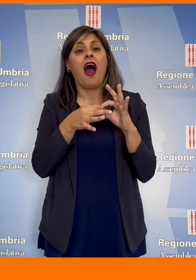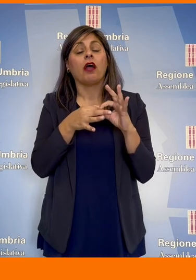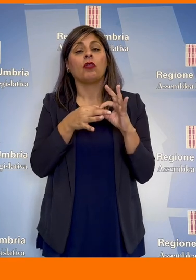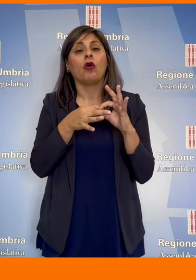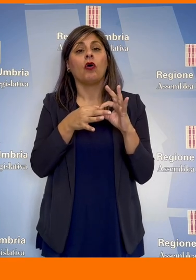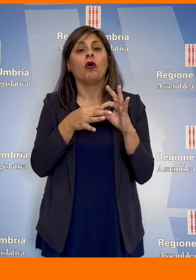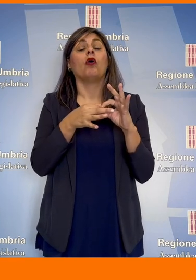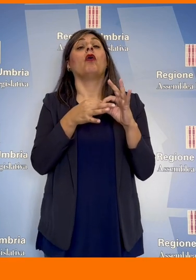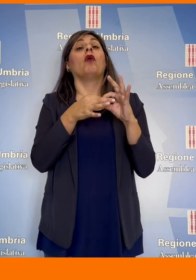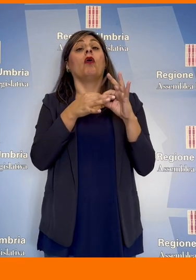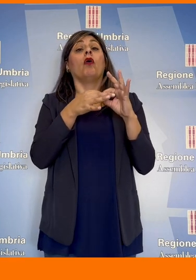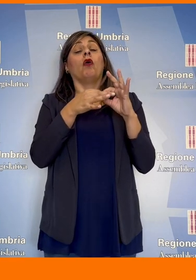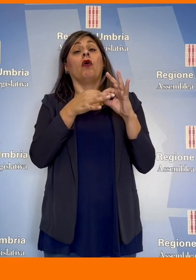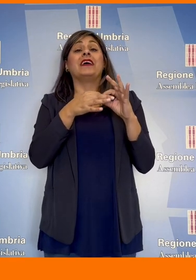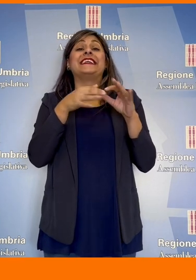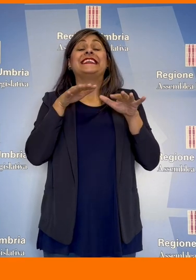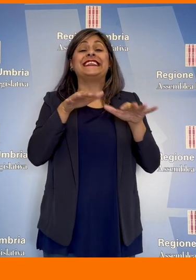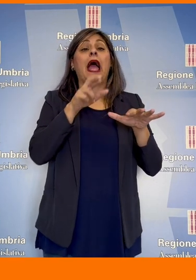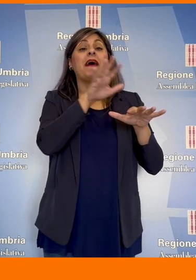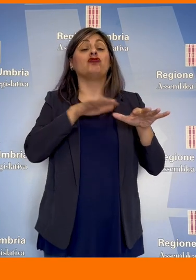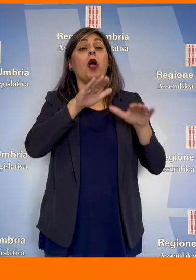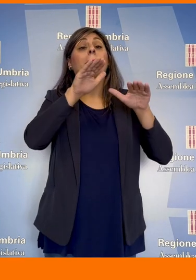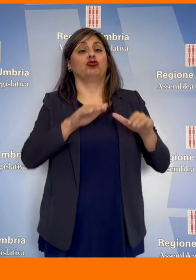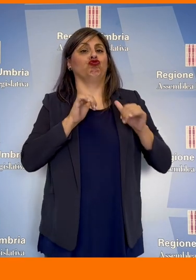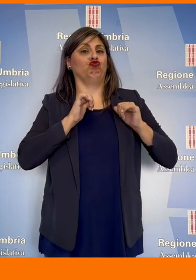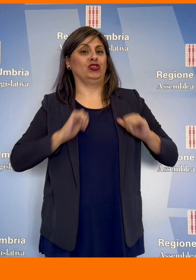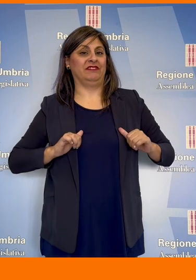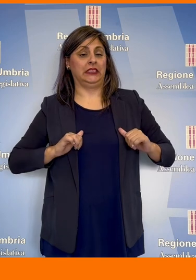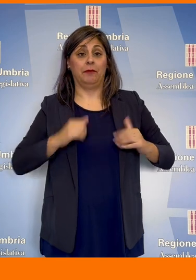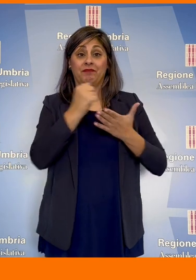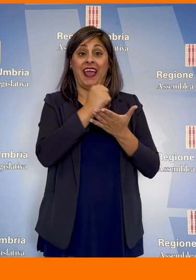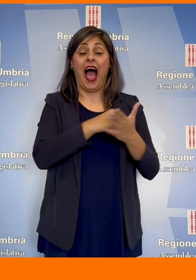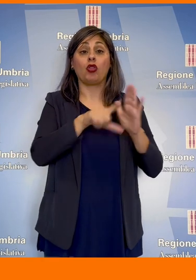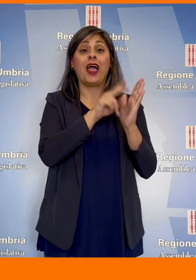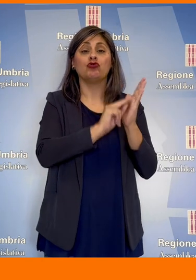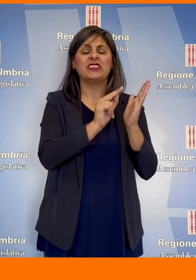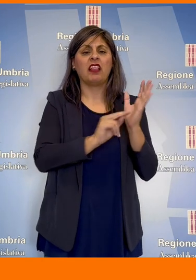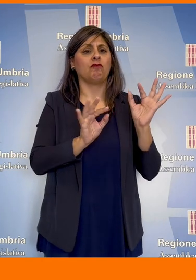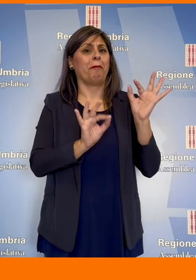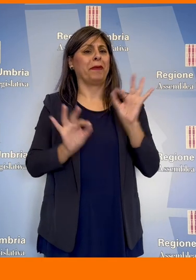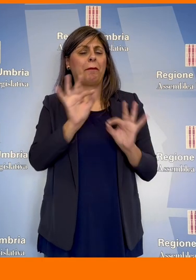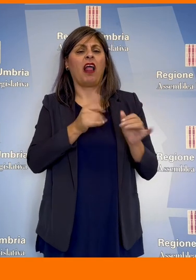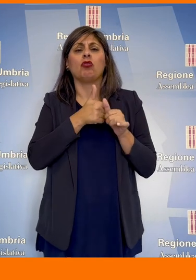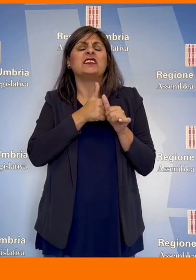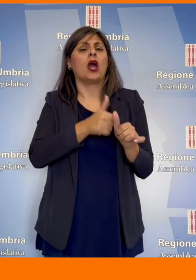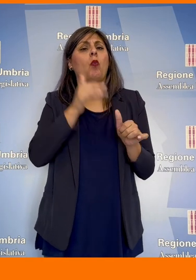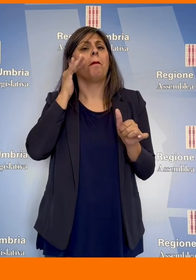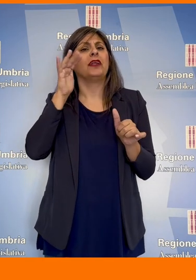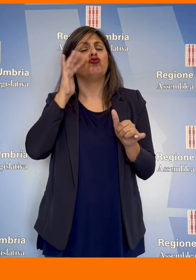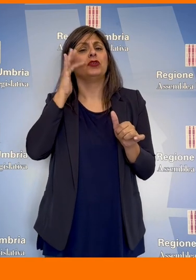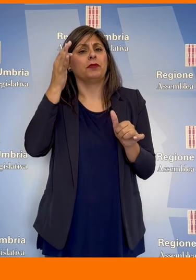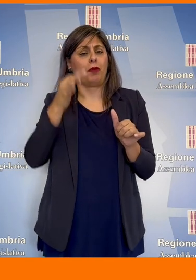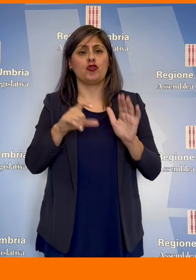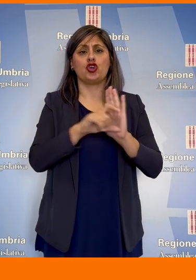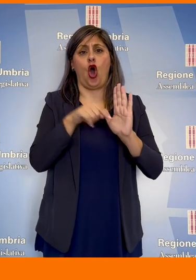disciplina del sistema regionale di protezione civile. L'atto legislativo è stato predisposto nel rispetto dei principi